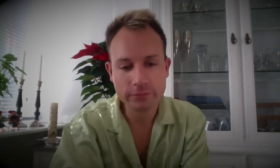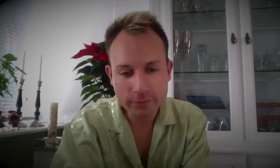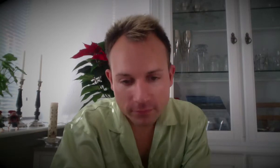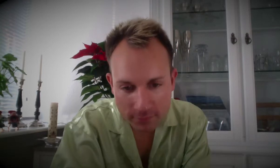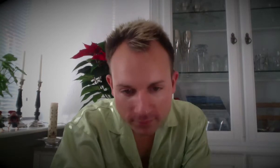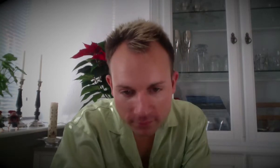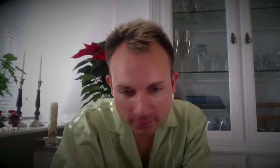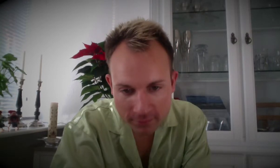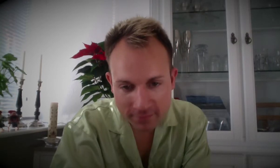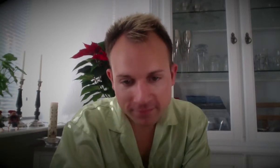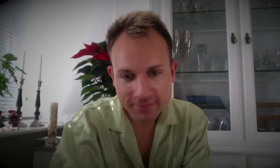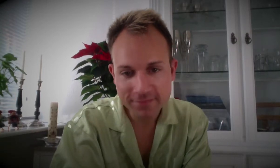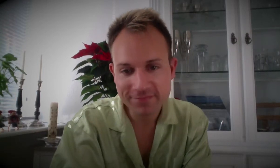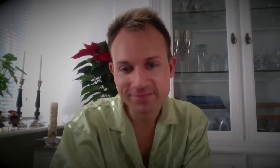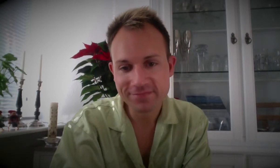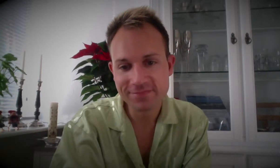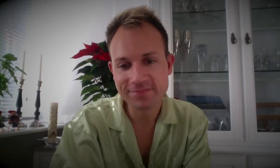Tak for se tilbage. se sig tilbage. Tak for at tilbage. så med.